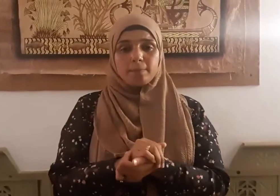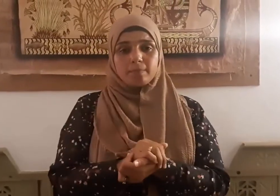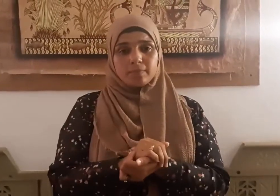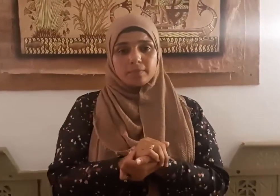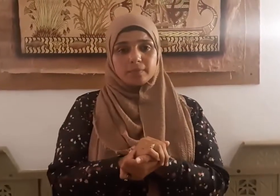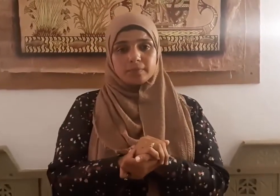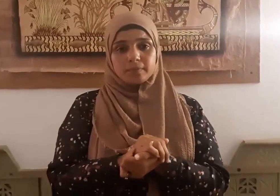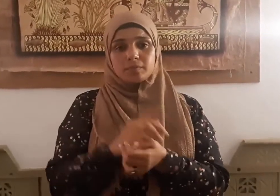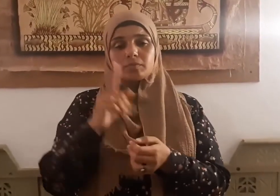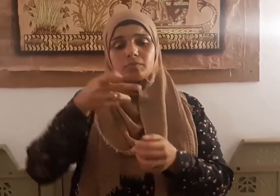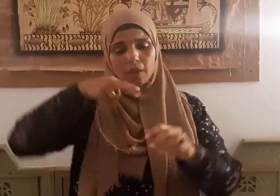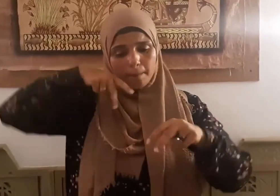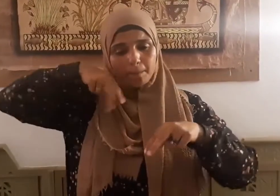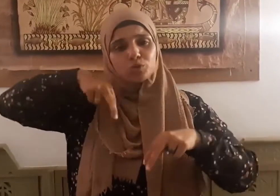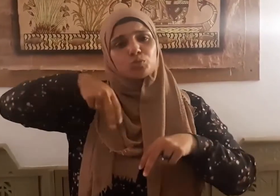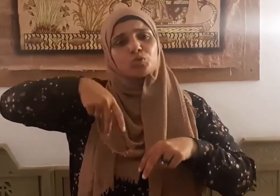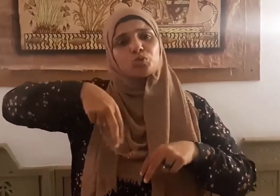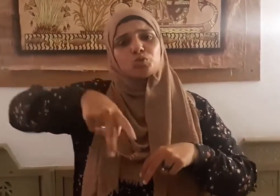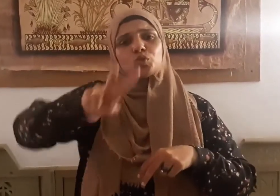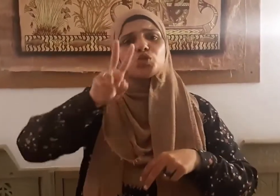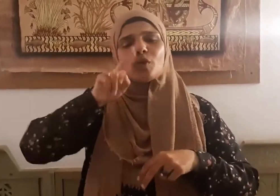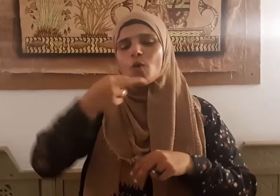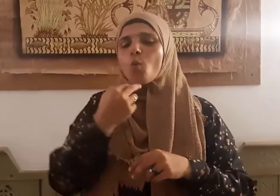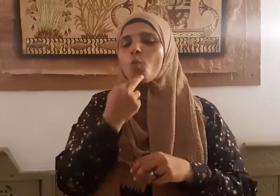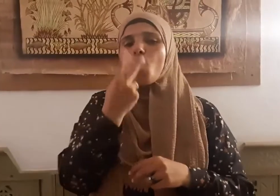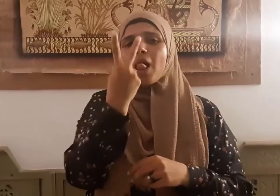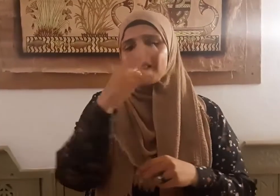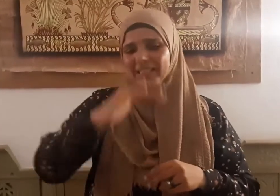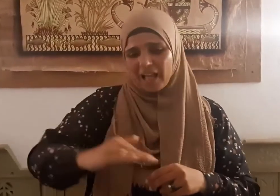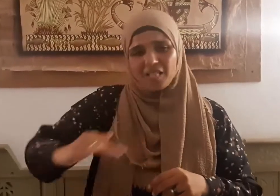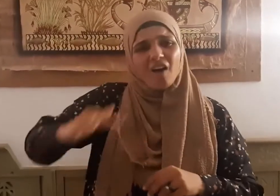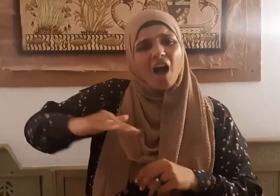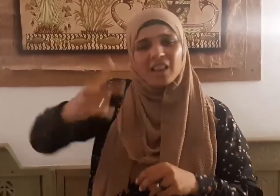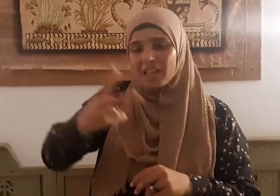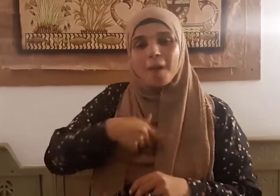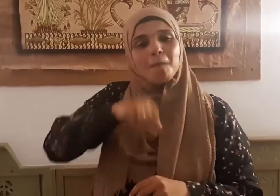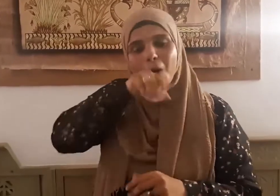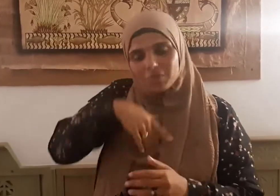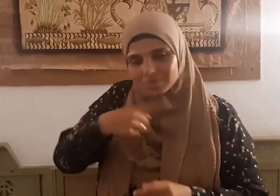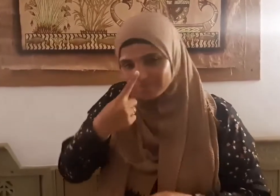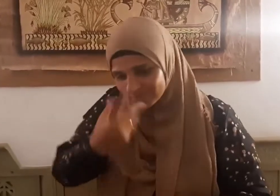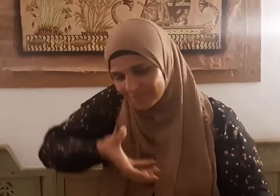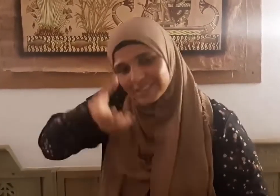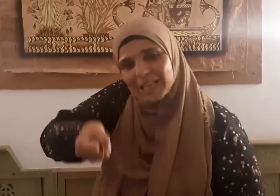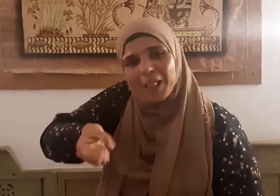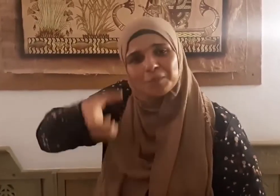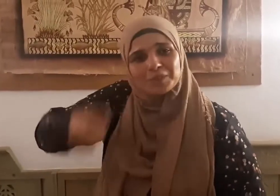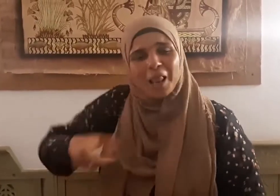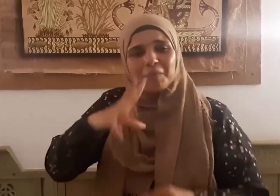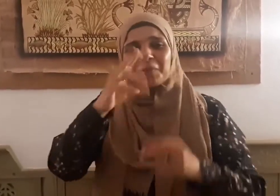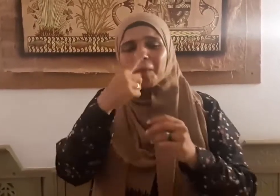مر على غلمان فسلم عليهم ومن مظاهر الكبر